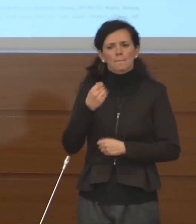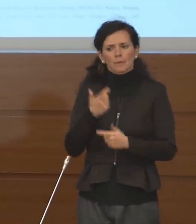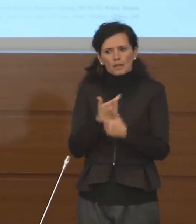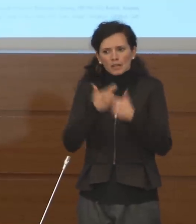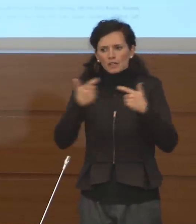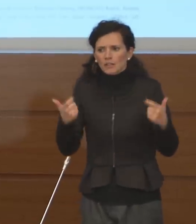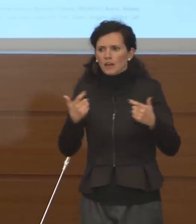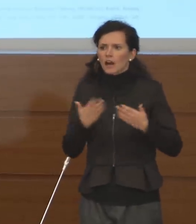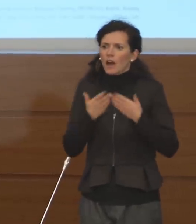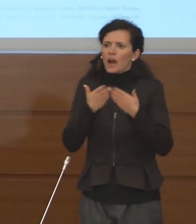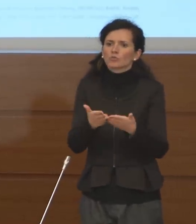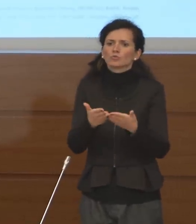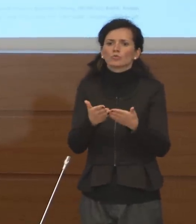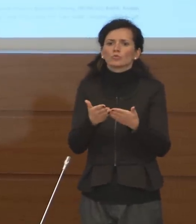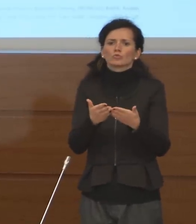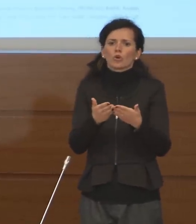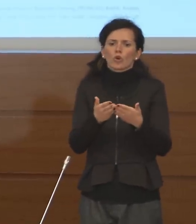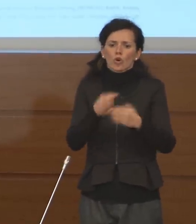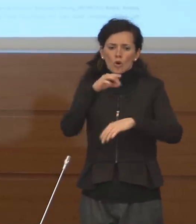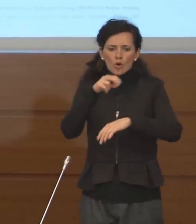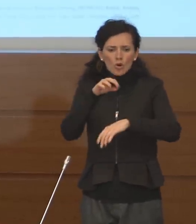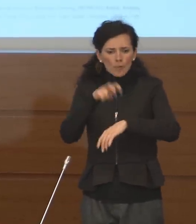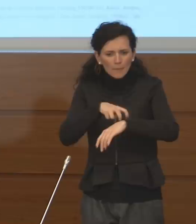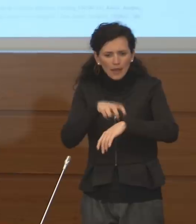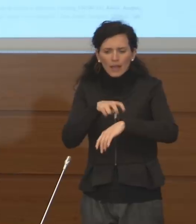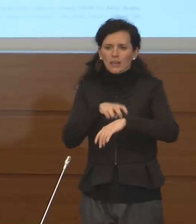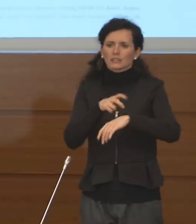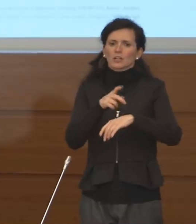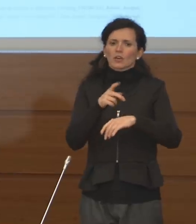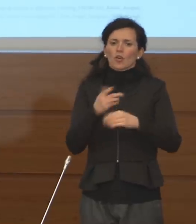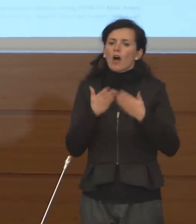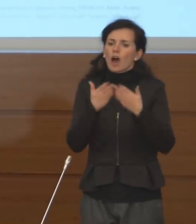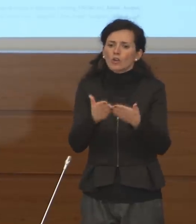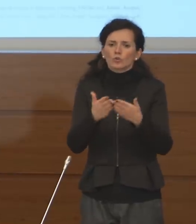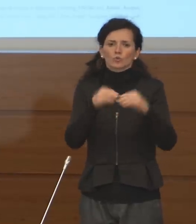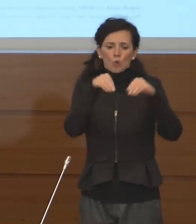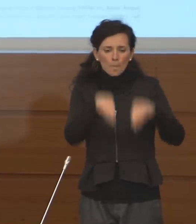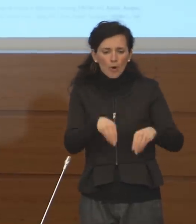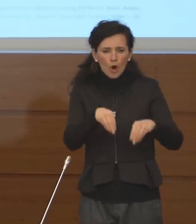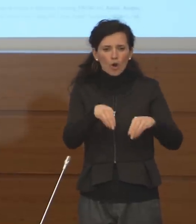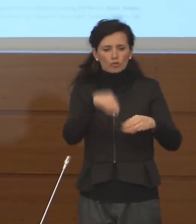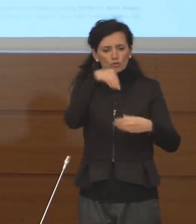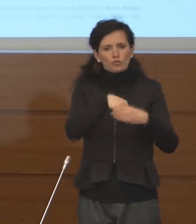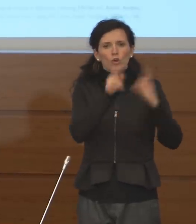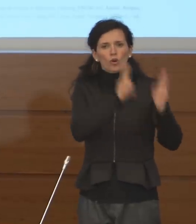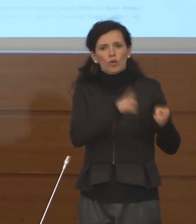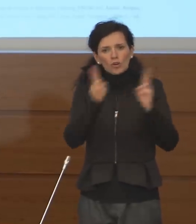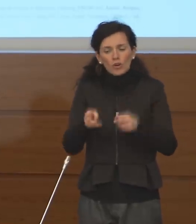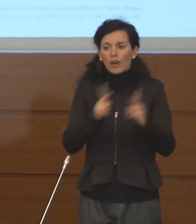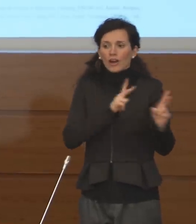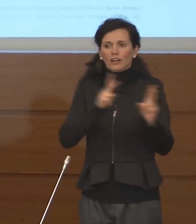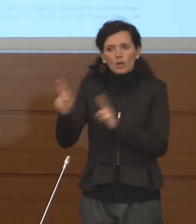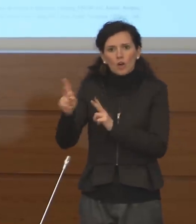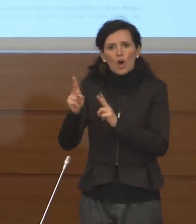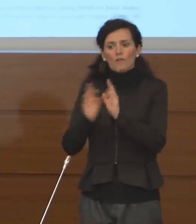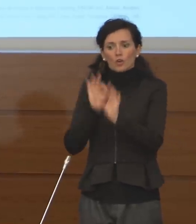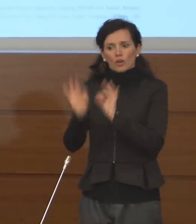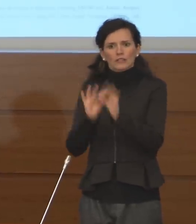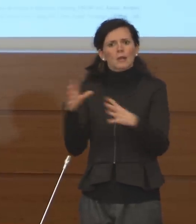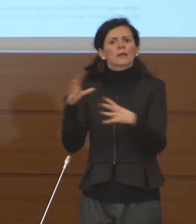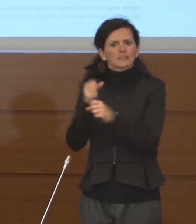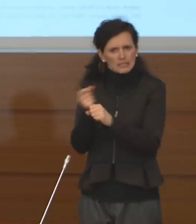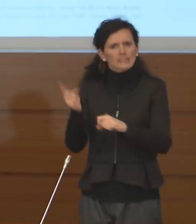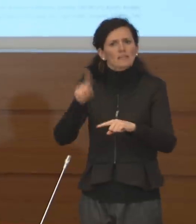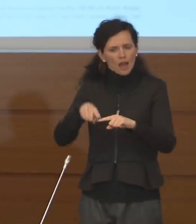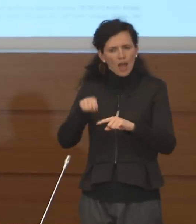l'offerta di posti per la cura e il ricovero anche in terapia intensiva.